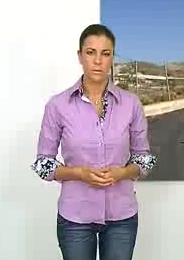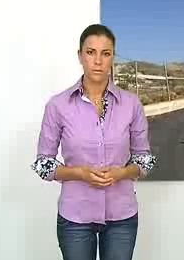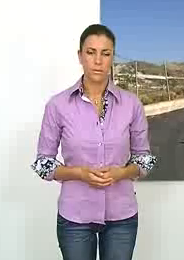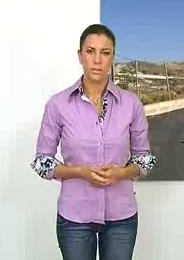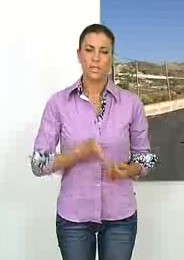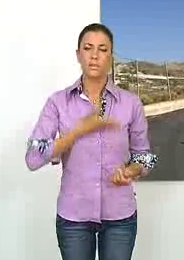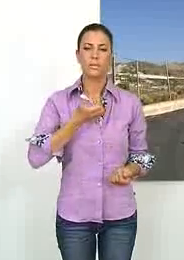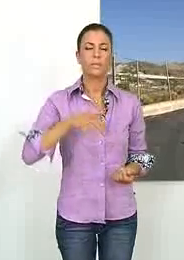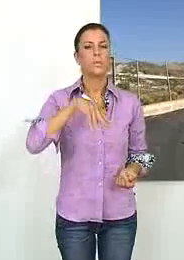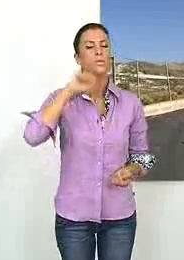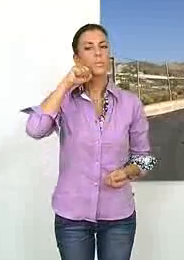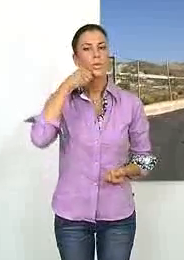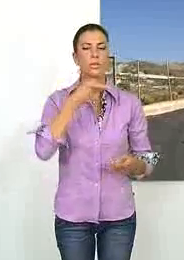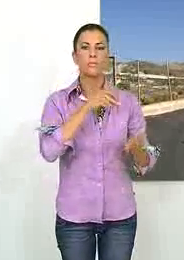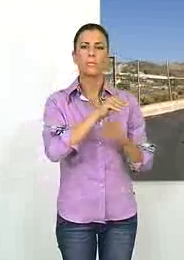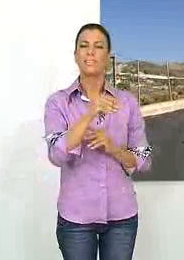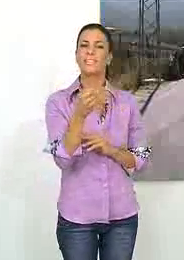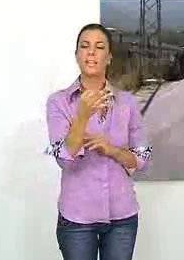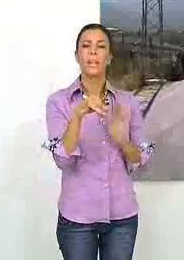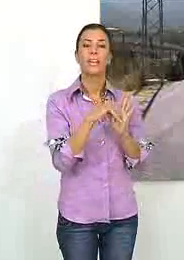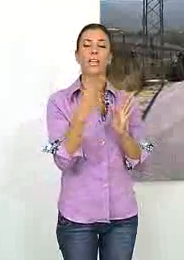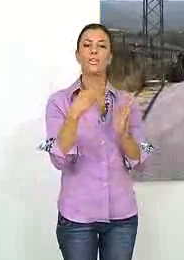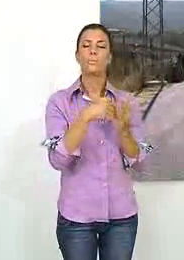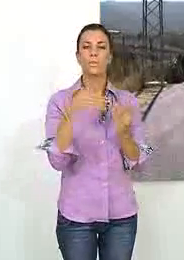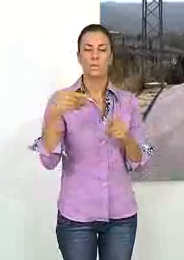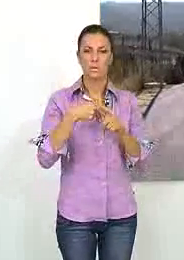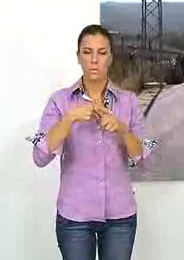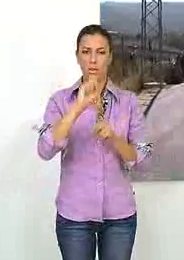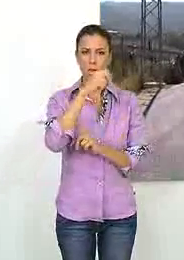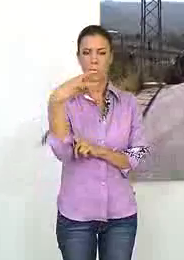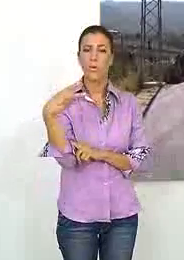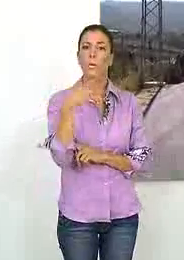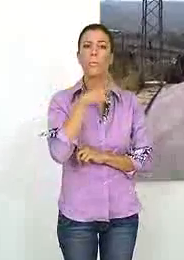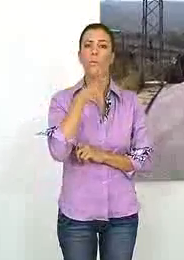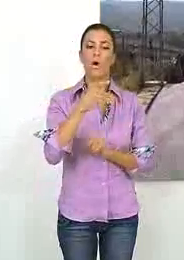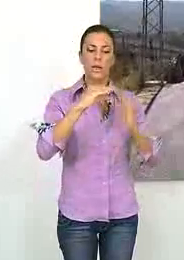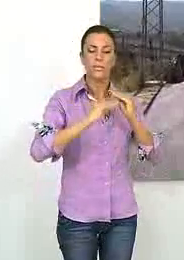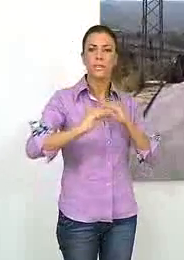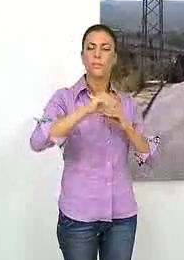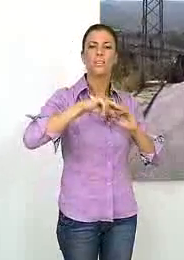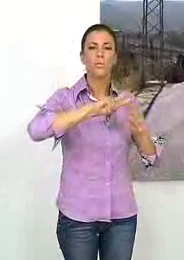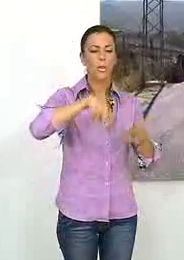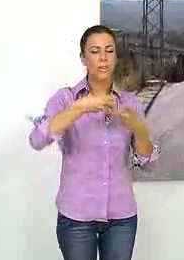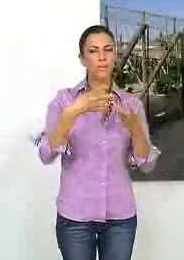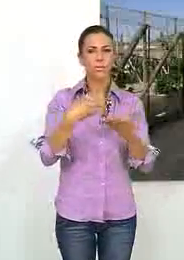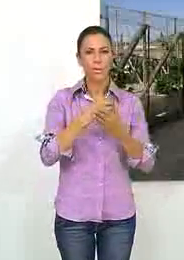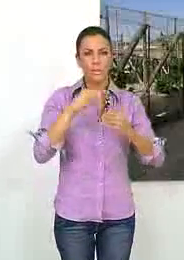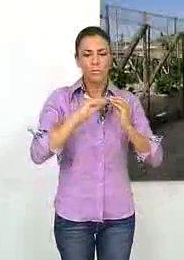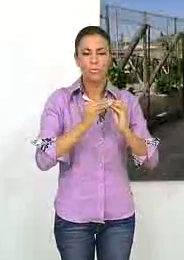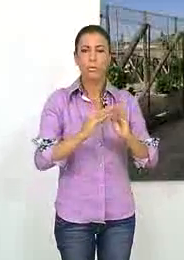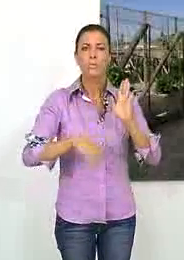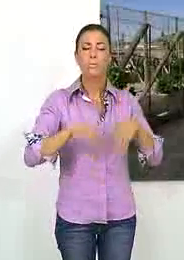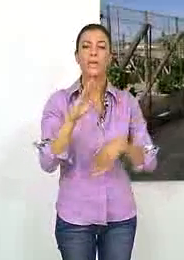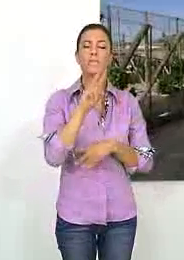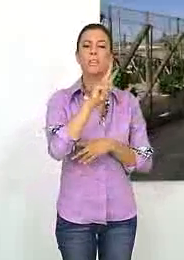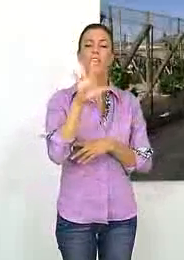El Ayuntamiento de Motril invirtió cerca de 2 millones y medio de euros en el asfaltado y la renovación del pavimento de más de